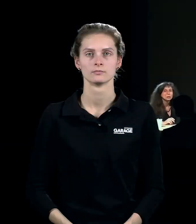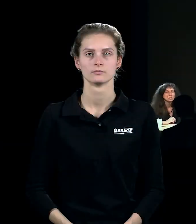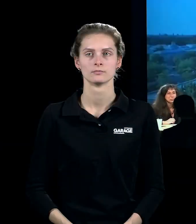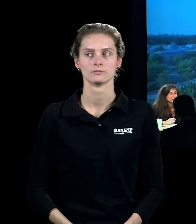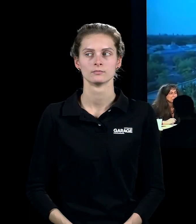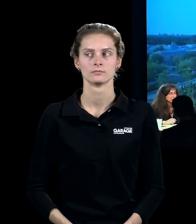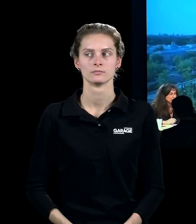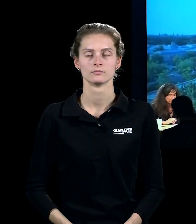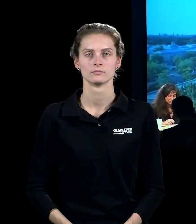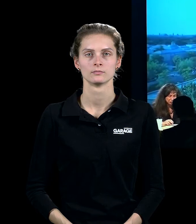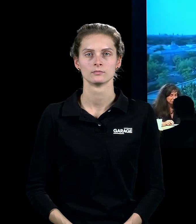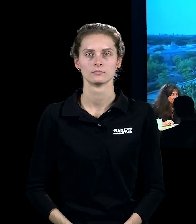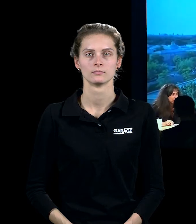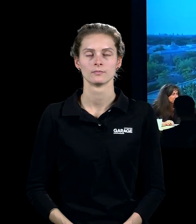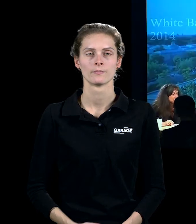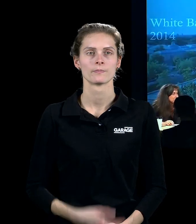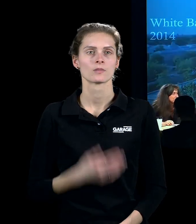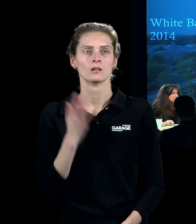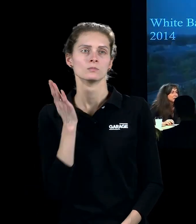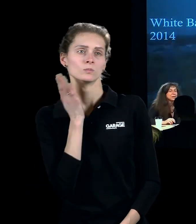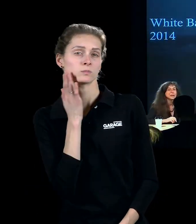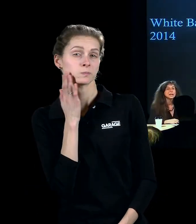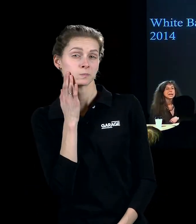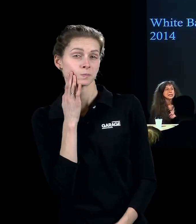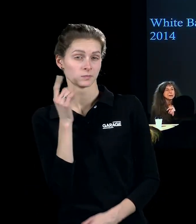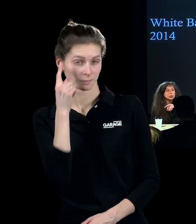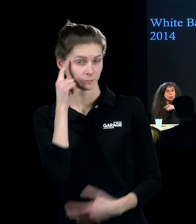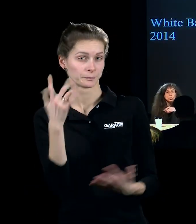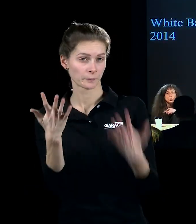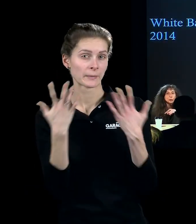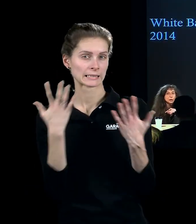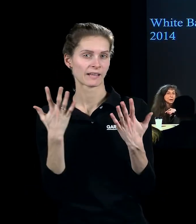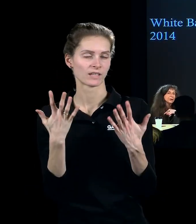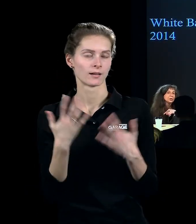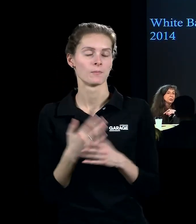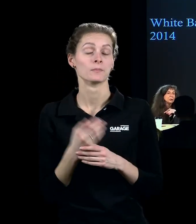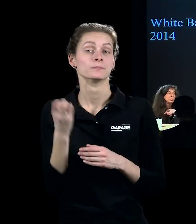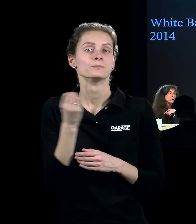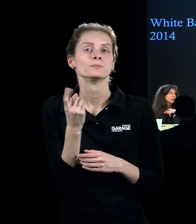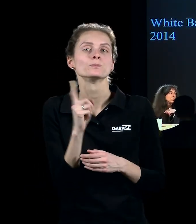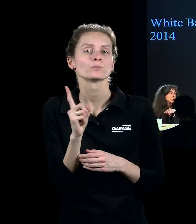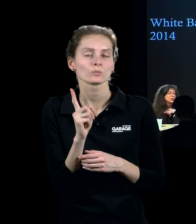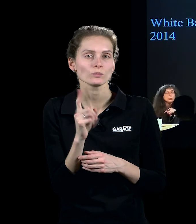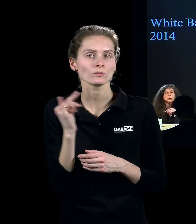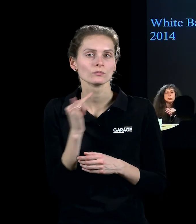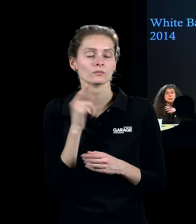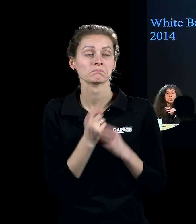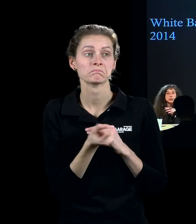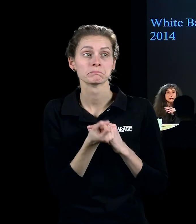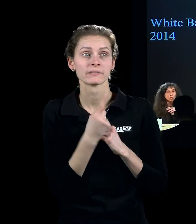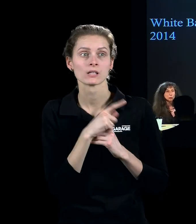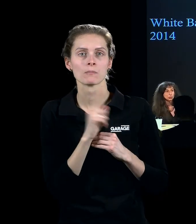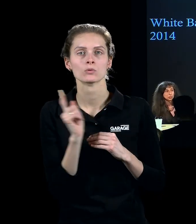Ну, такое более-менее даёт об этом представление. И что ещё интересно, что появляется в этой работе,